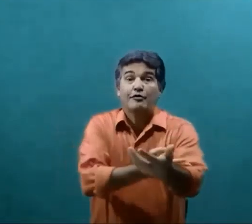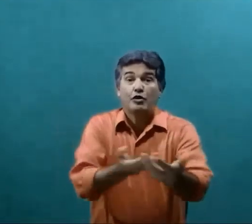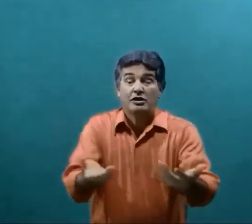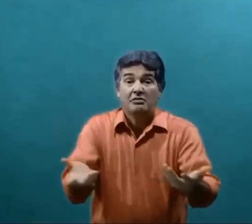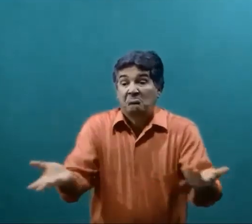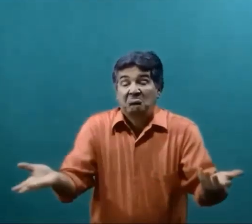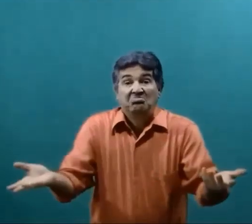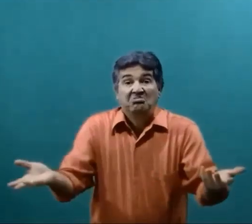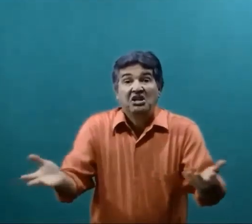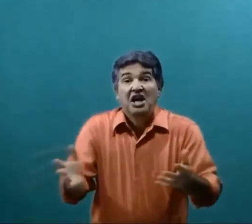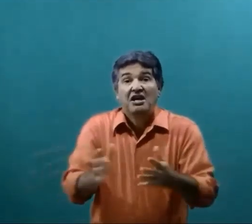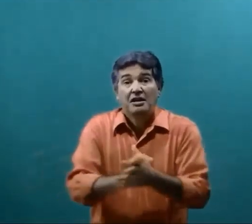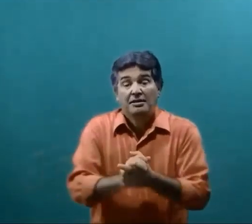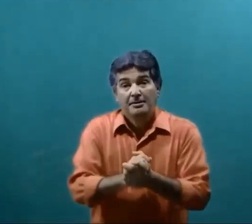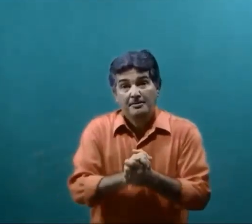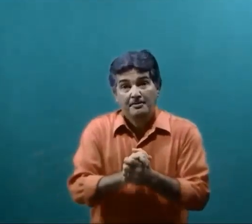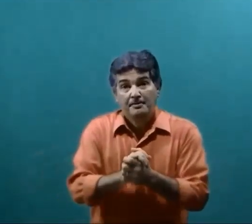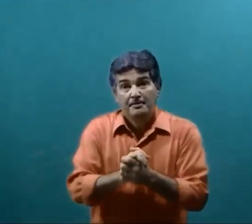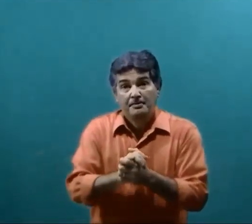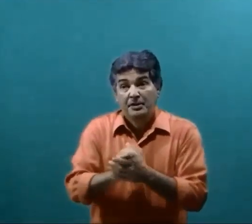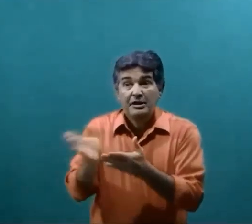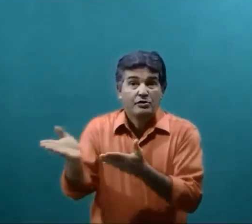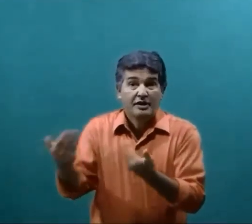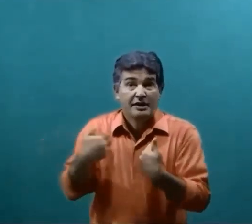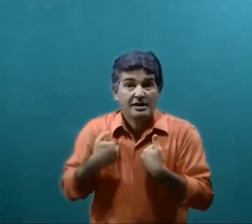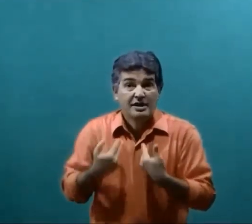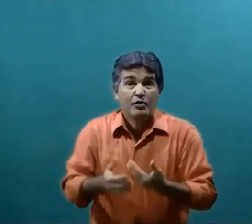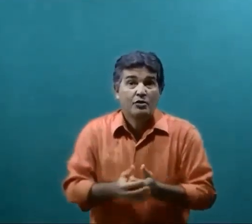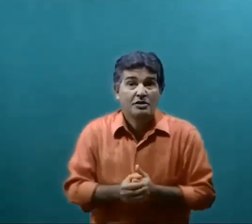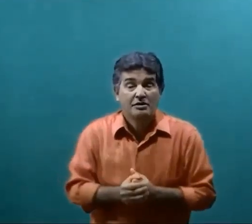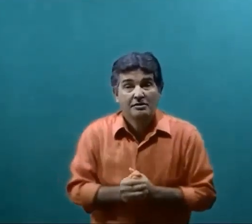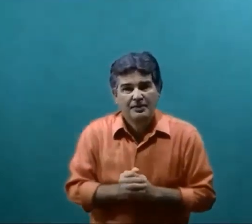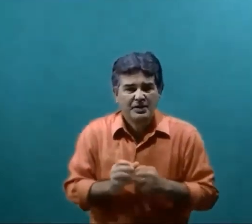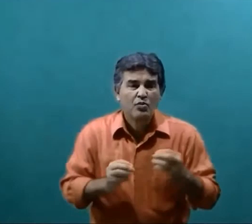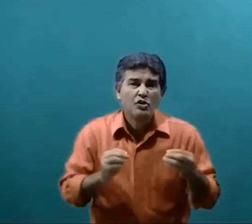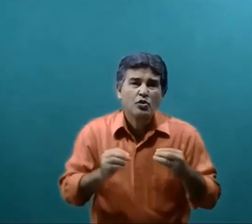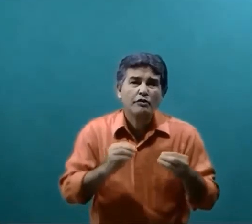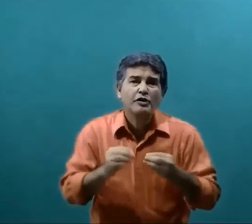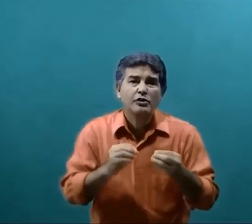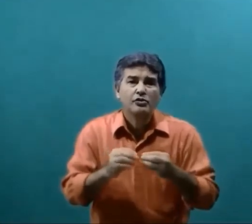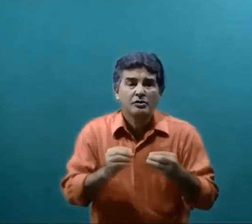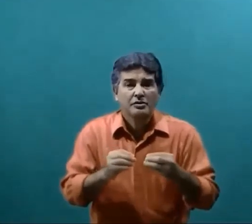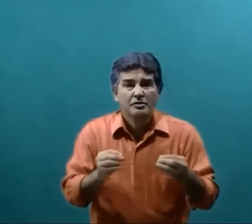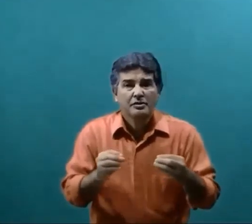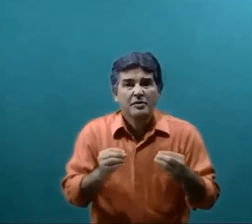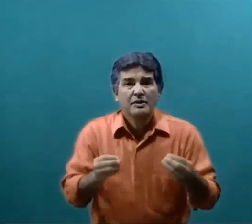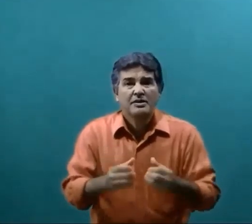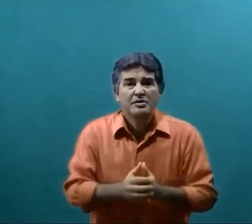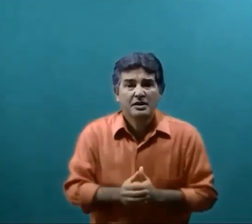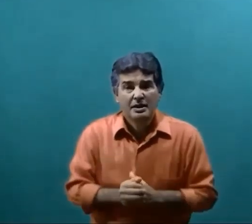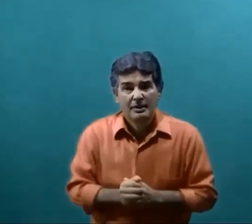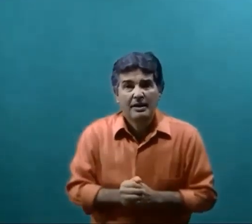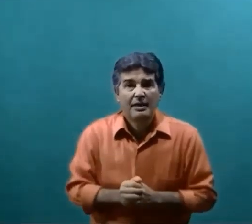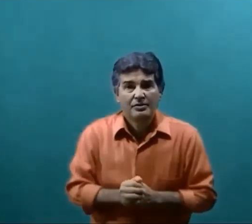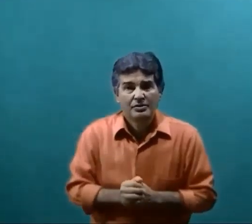força E aí Isso vai trazer saúde São muitos conflitos Que precisam ser trabalhados